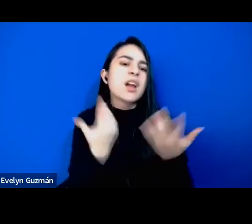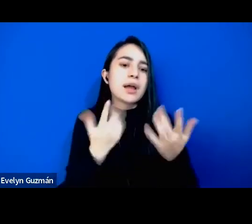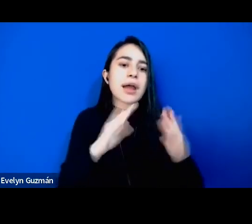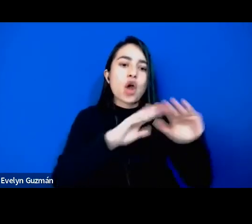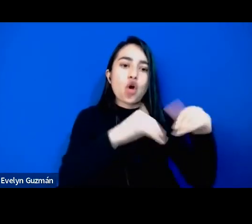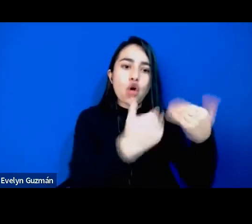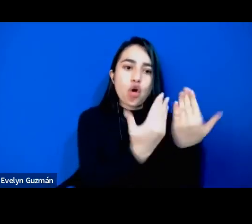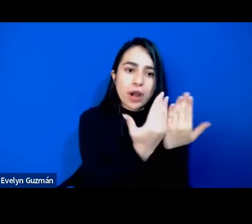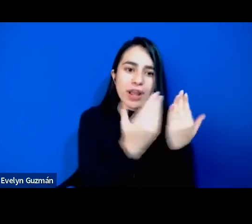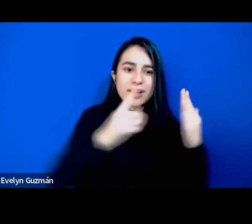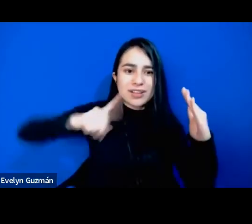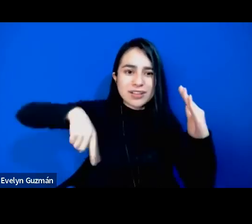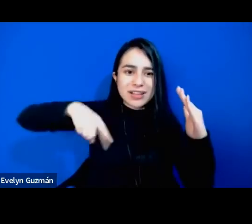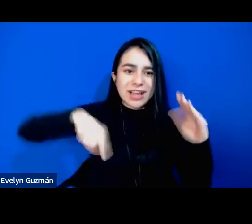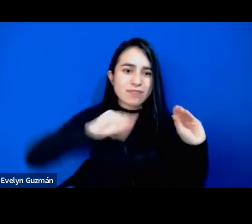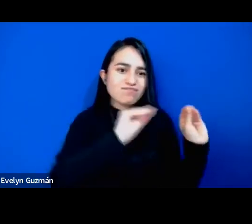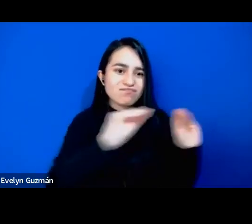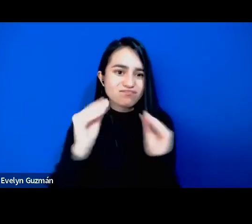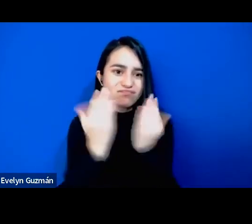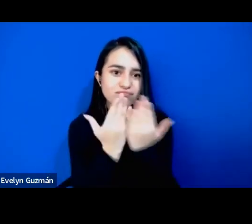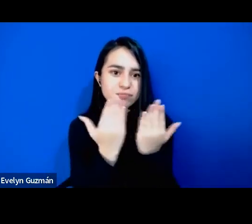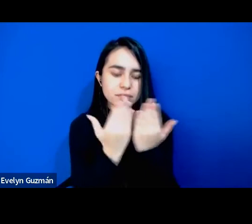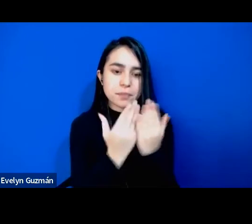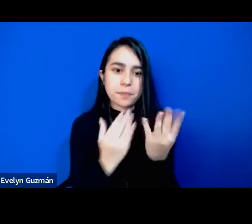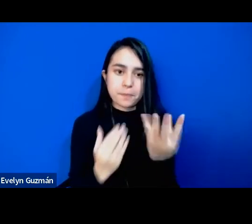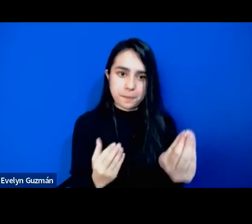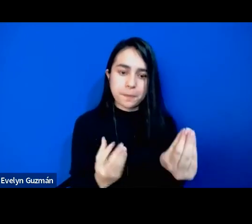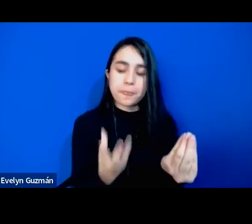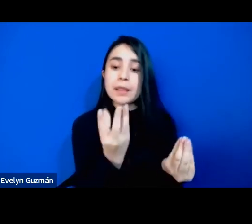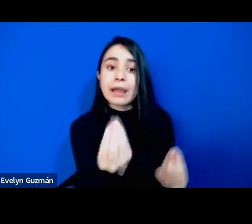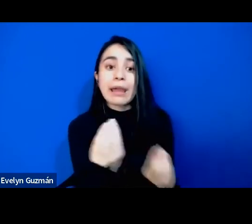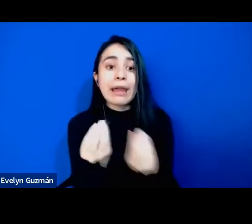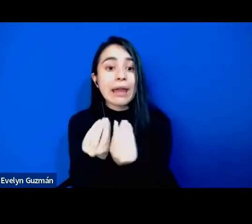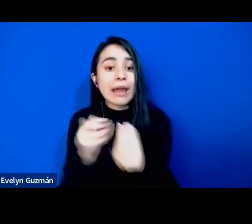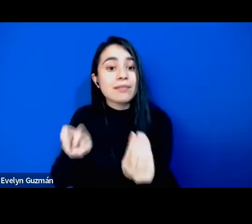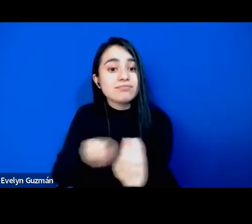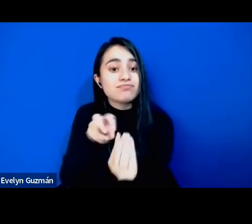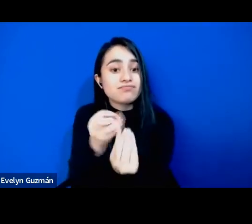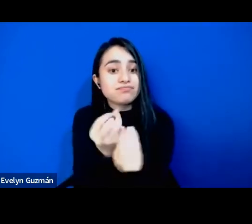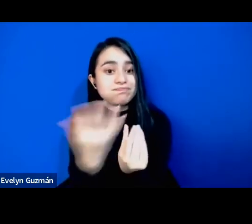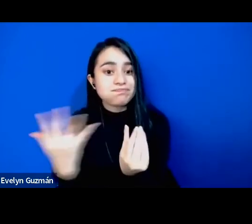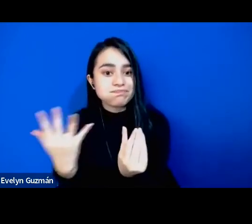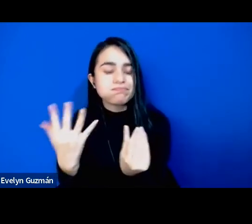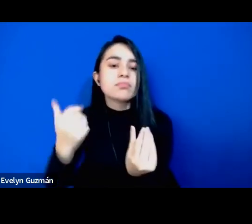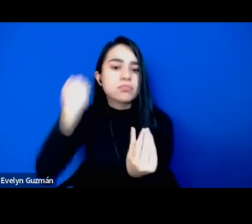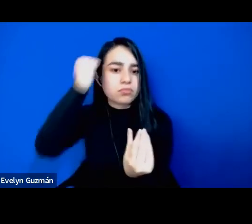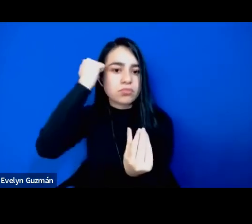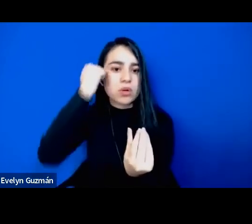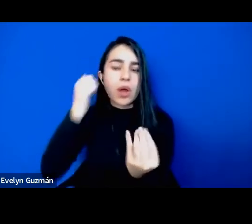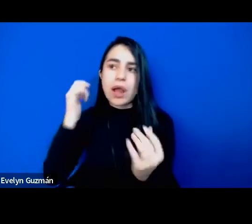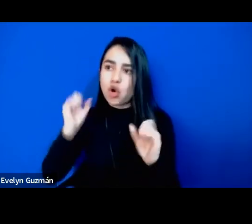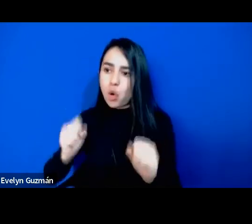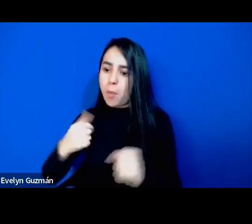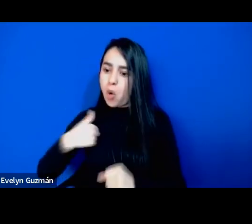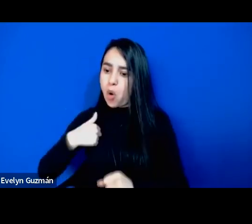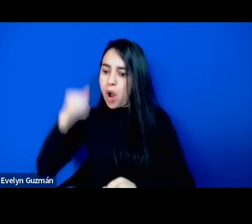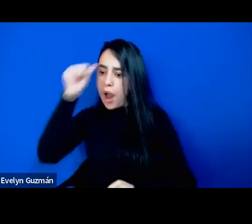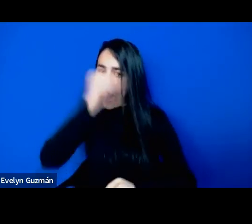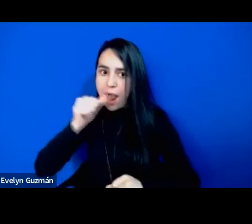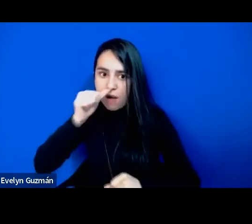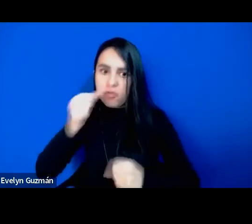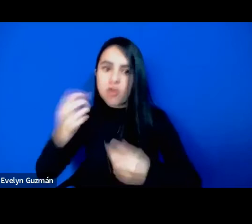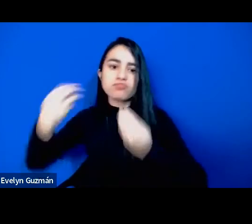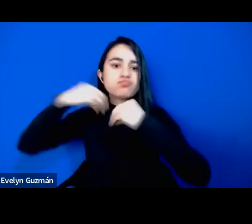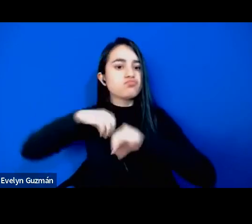educación las etnoeducadoras toman la educación propia de lo afro y afirman la identidad y las